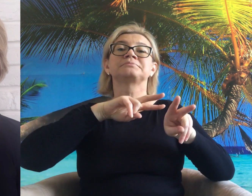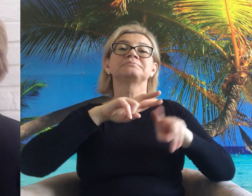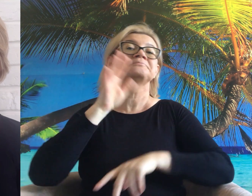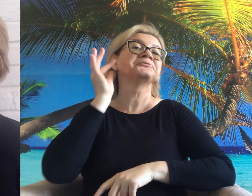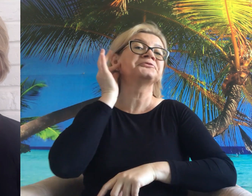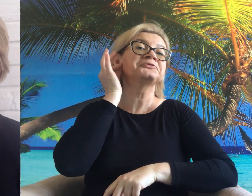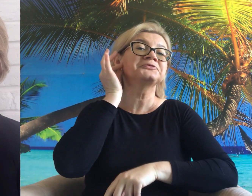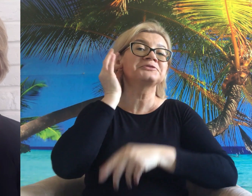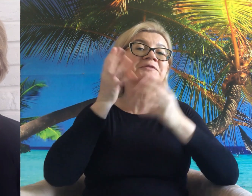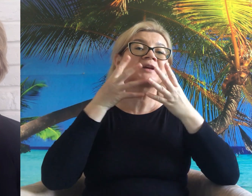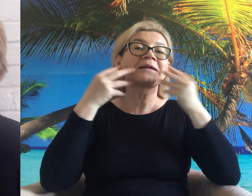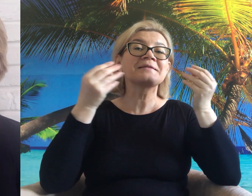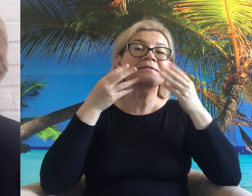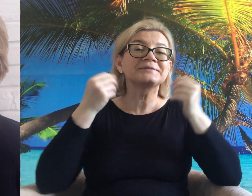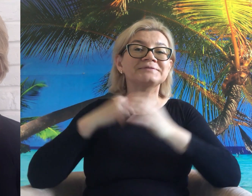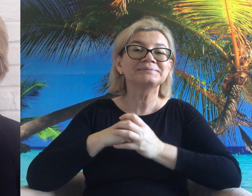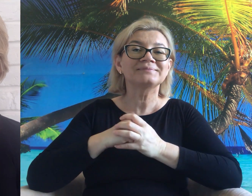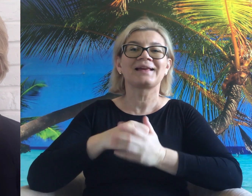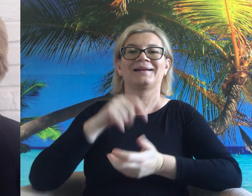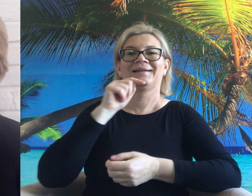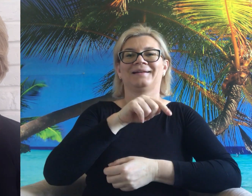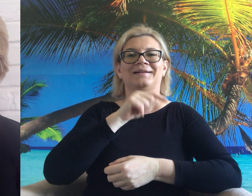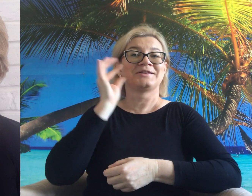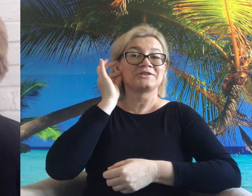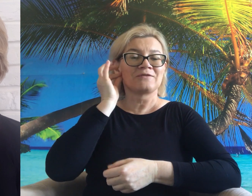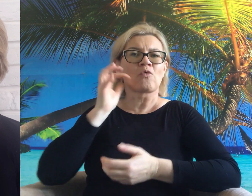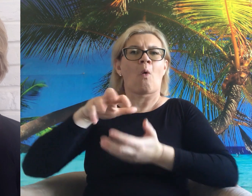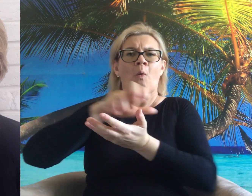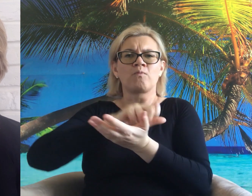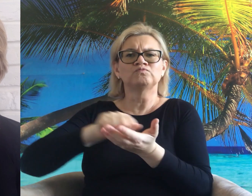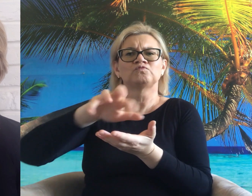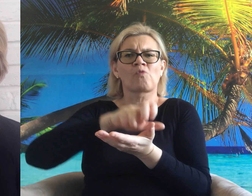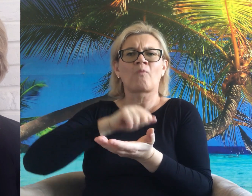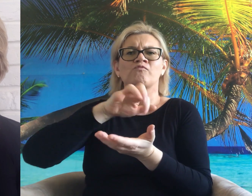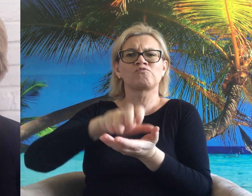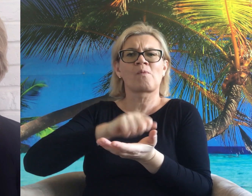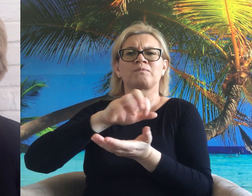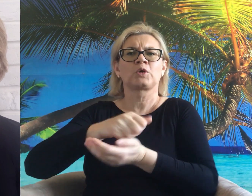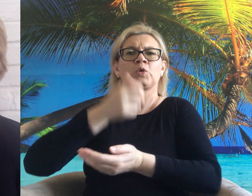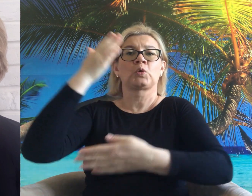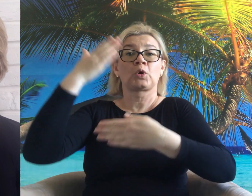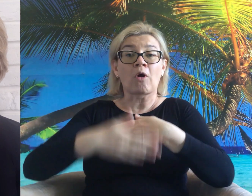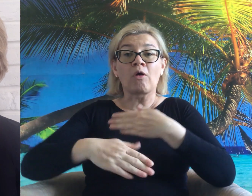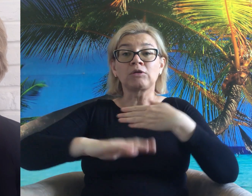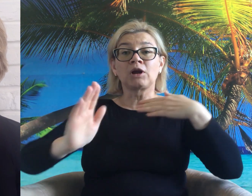oddają lwicom. Lwice jak już się najedzą,